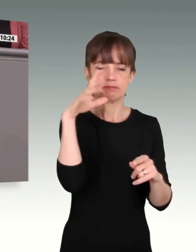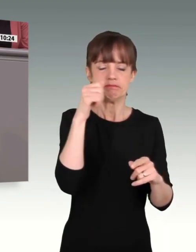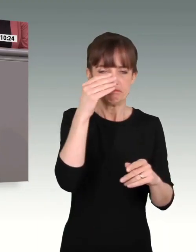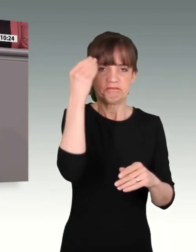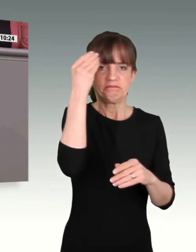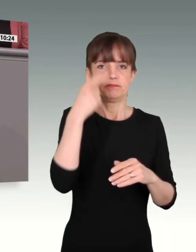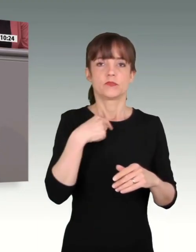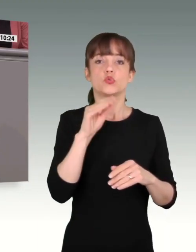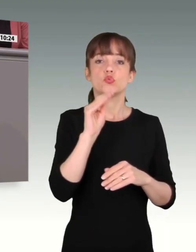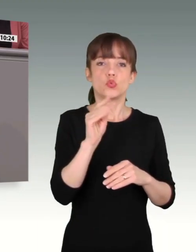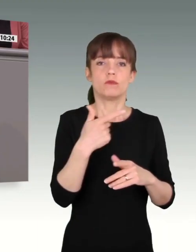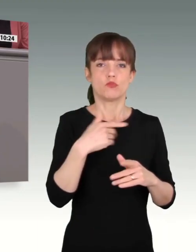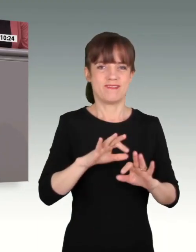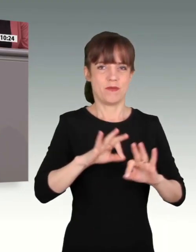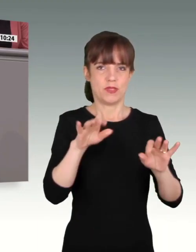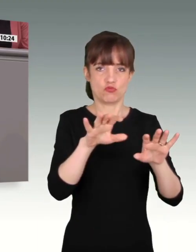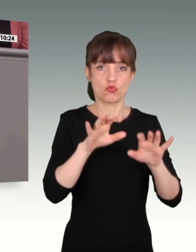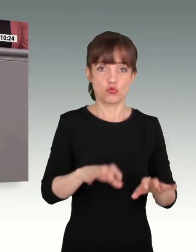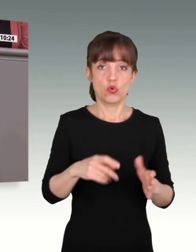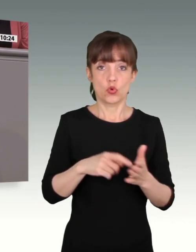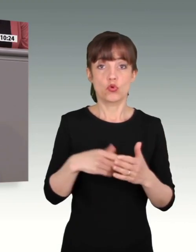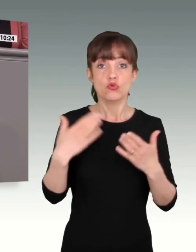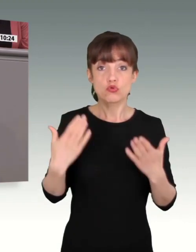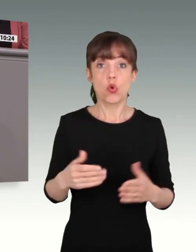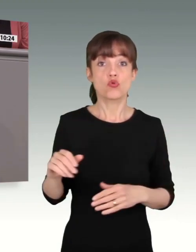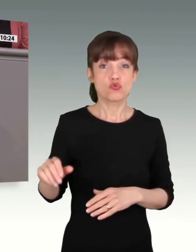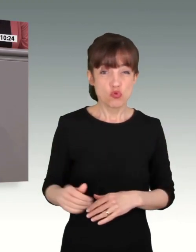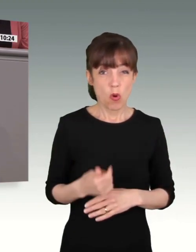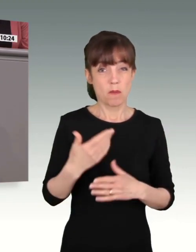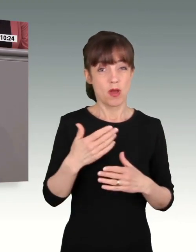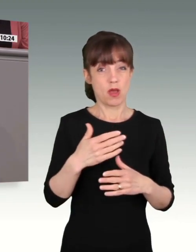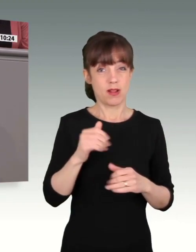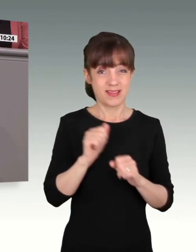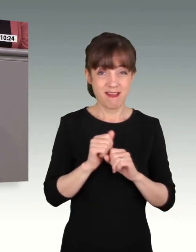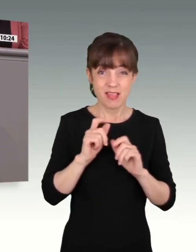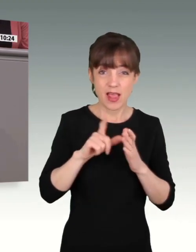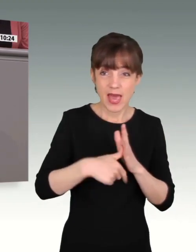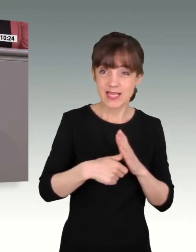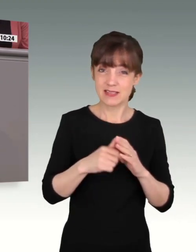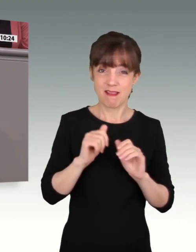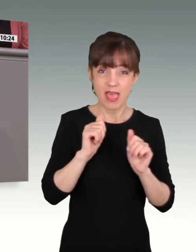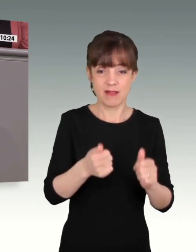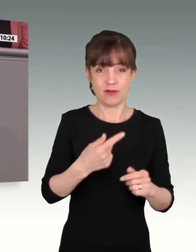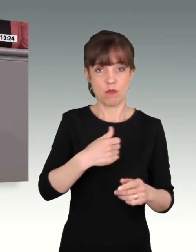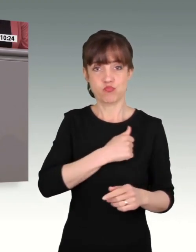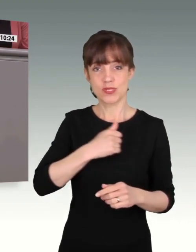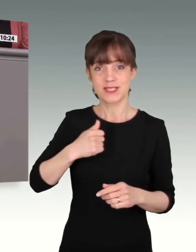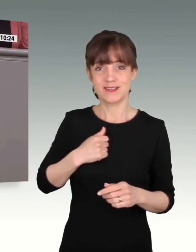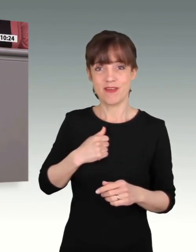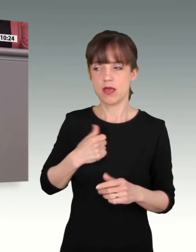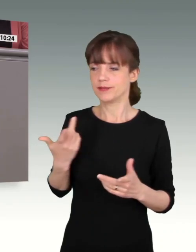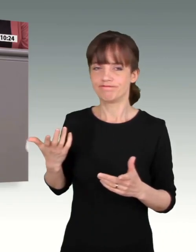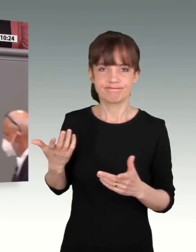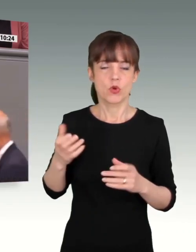die Zukunft aufzubauen. Denn wir werden das tatsächlich nicht noch mal in diesem Ausmaß leisten können. Und das müssen wir